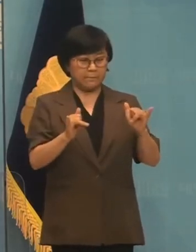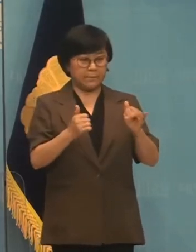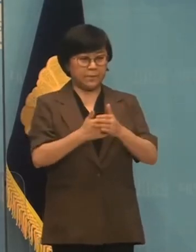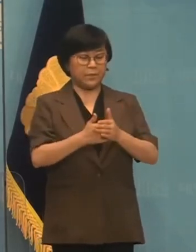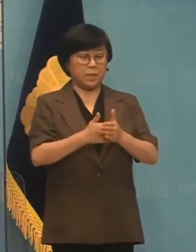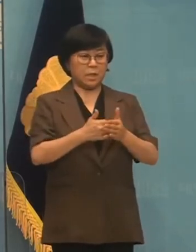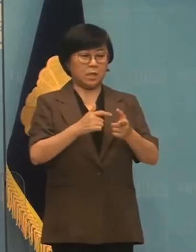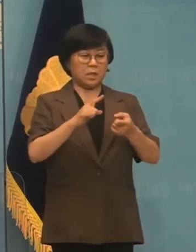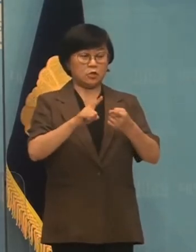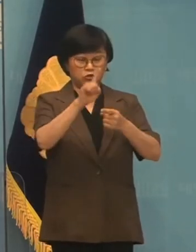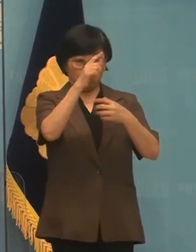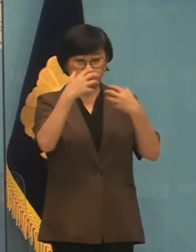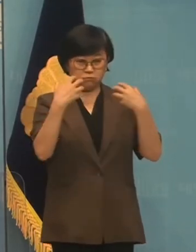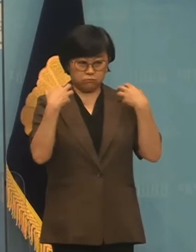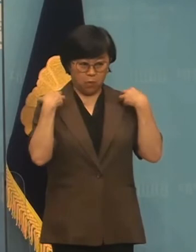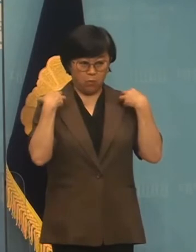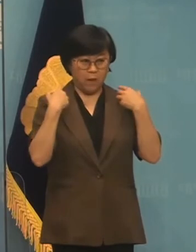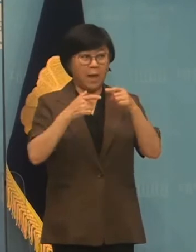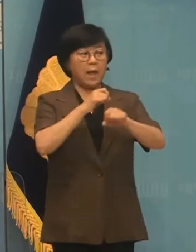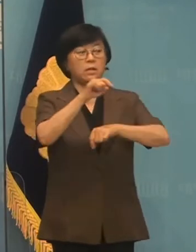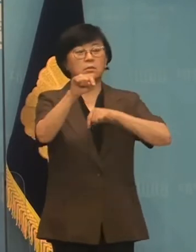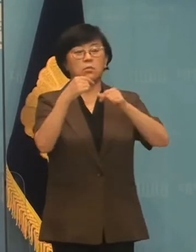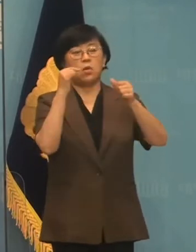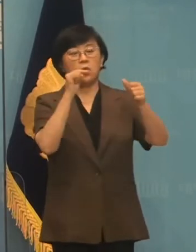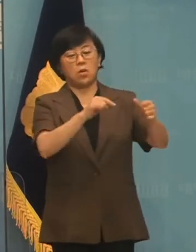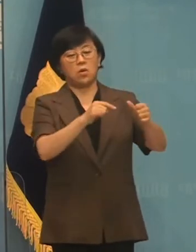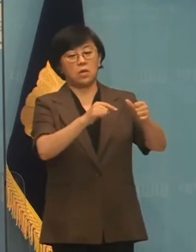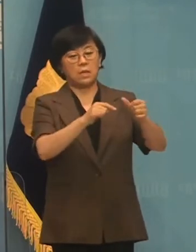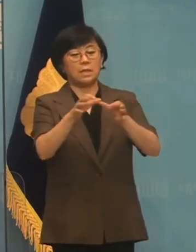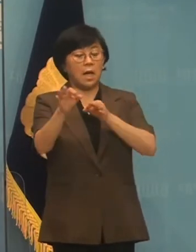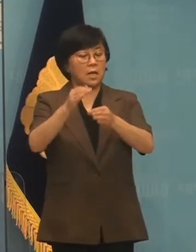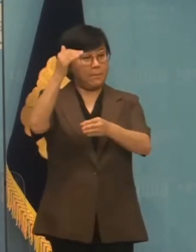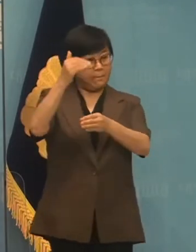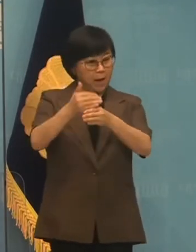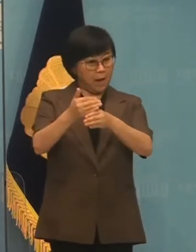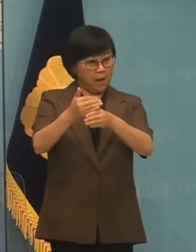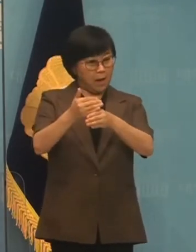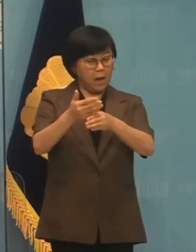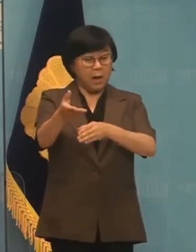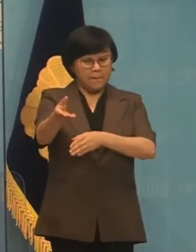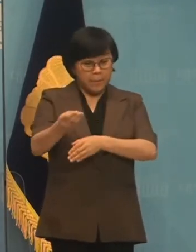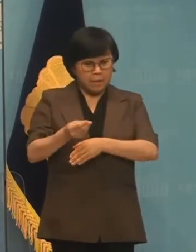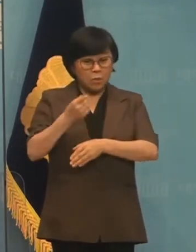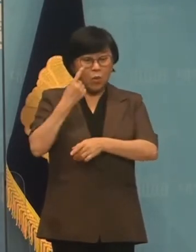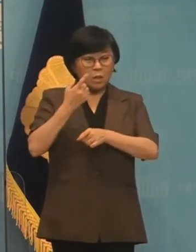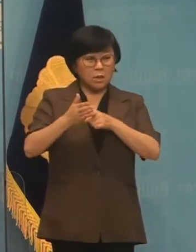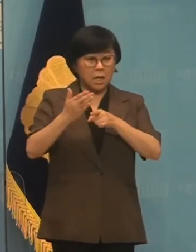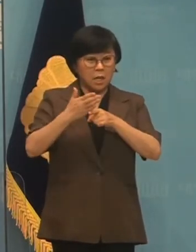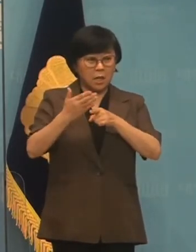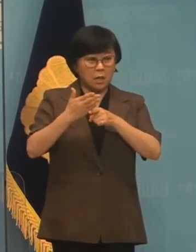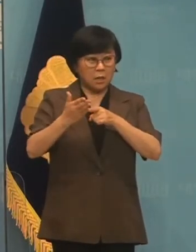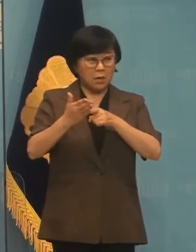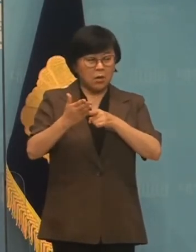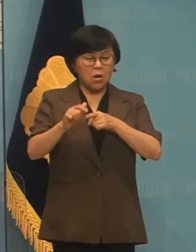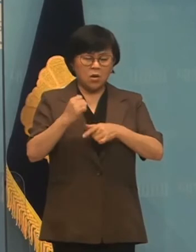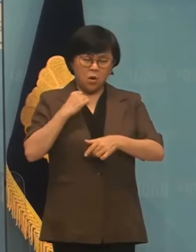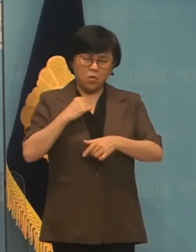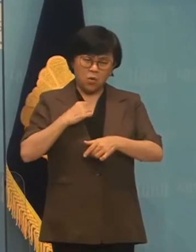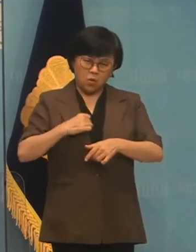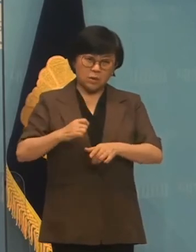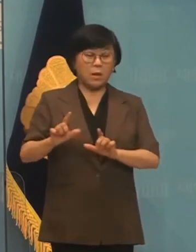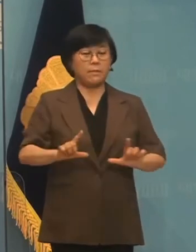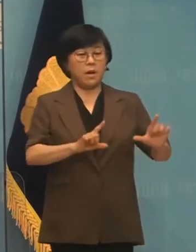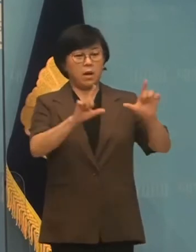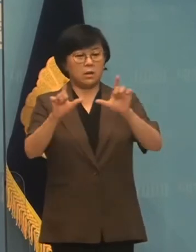저임금 노동자들이나 정부의 행정명령으로 가계부를 받고 빚으로 임대료를 내며 가까스로 버티고 있는